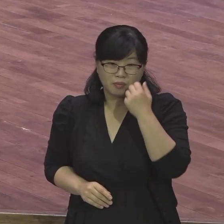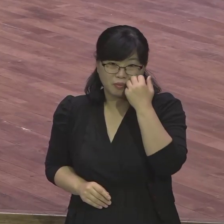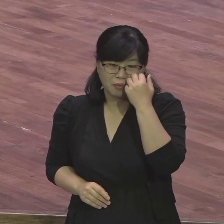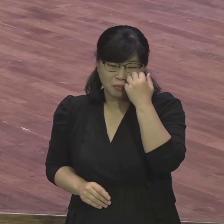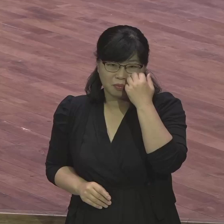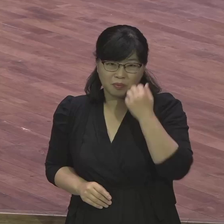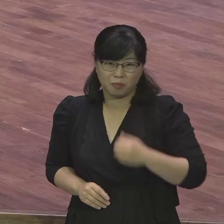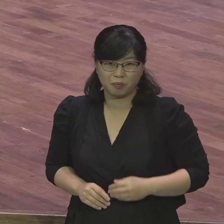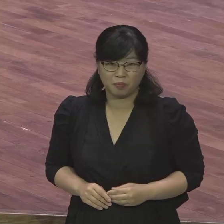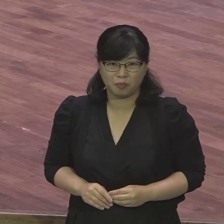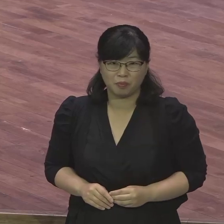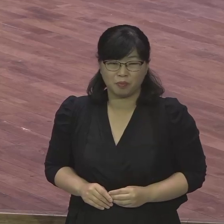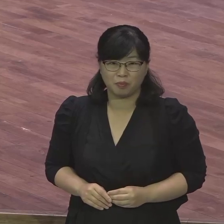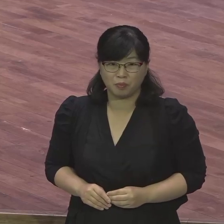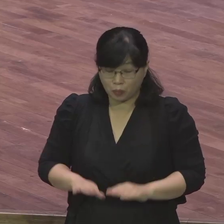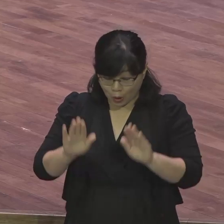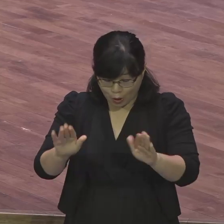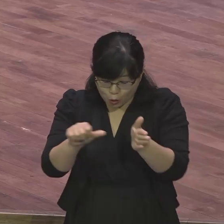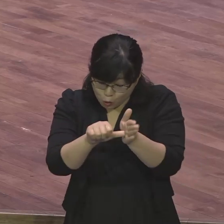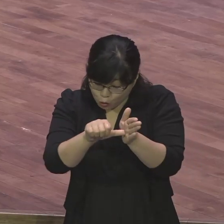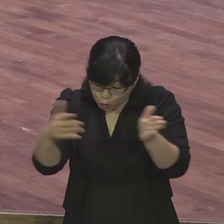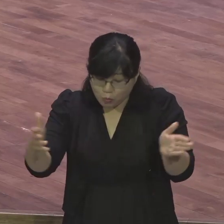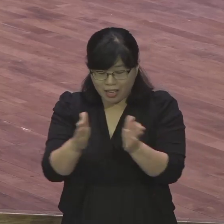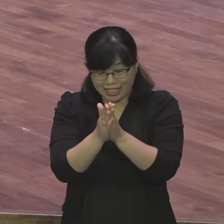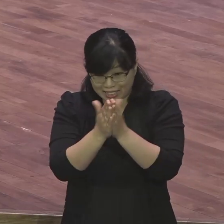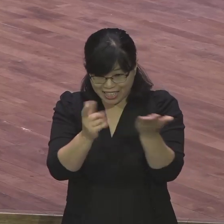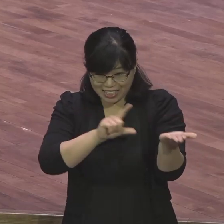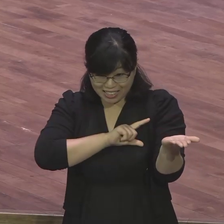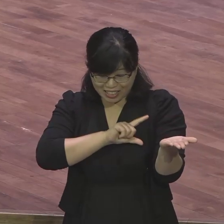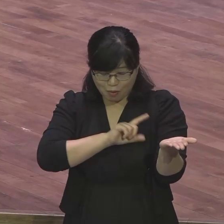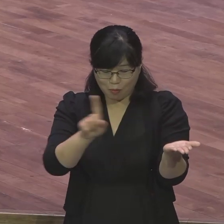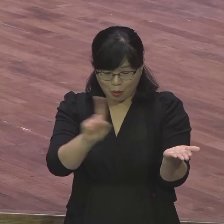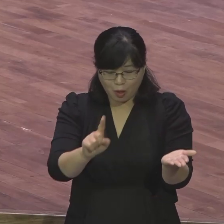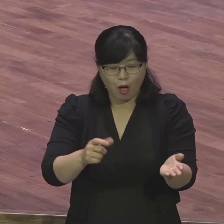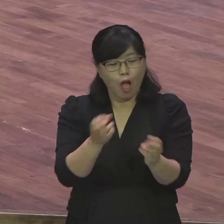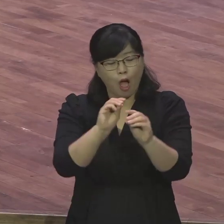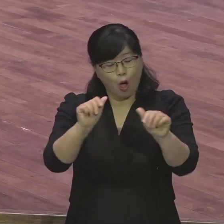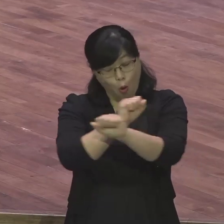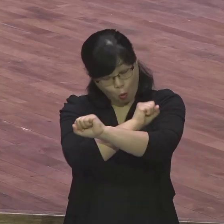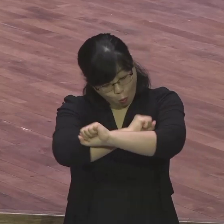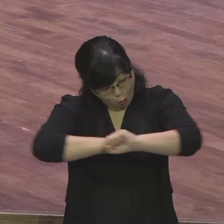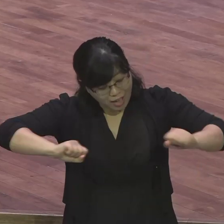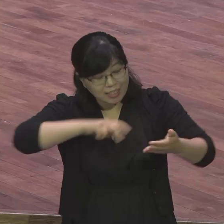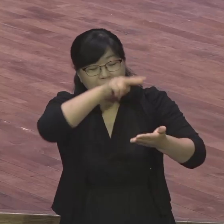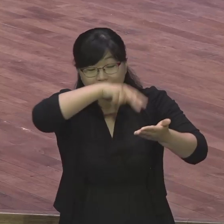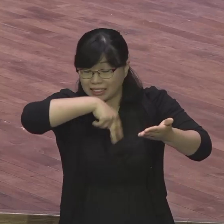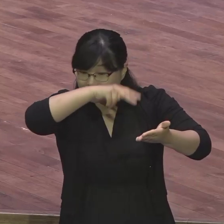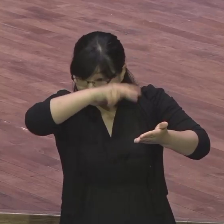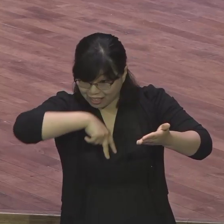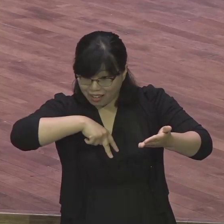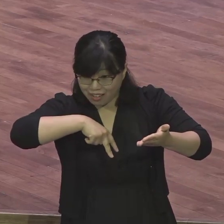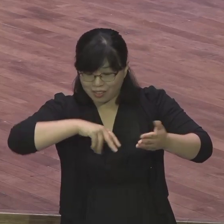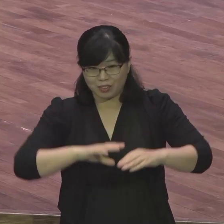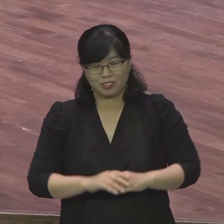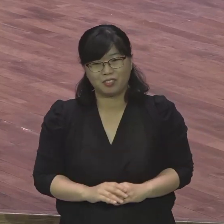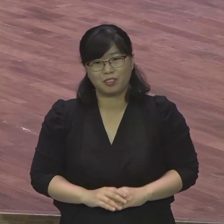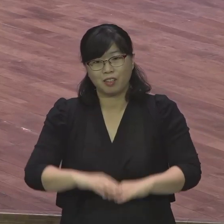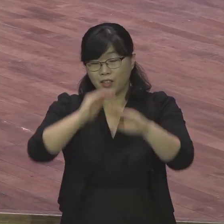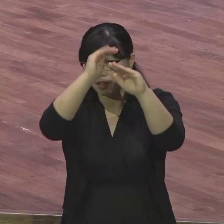광야를 읽다라는 책이 있어요 광야를 읽다라는 책이 있는데 한번 들어보세요 이 책에서 저자는 뭐라고 말합니까